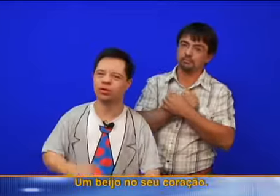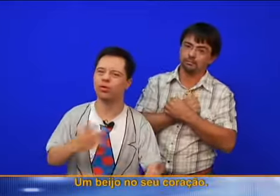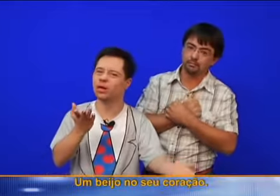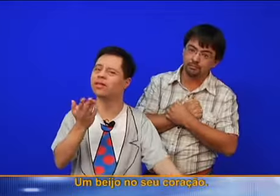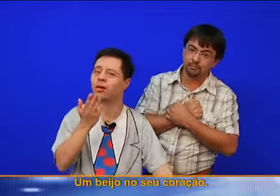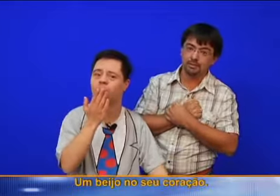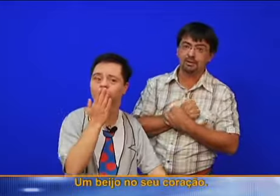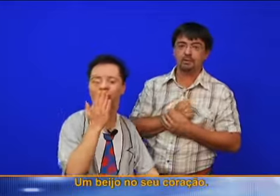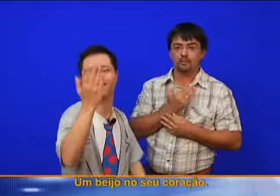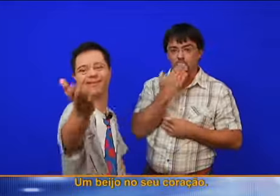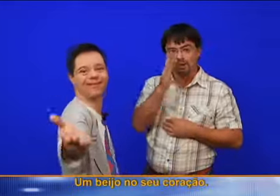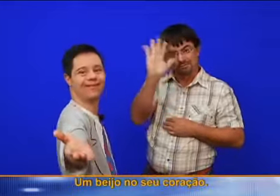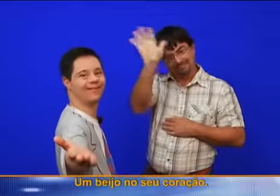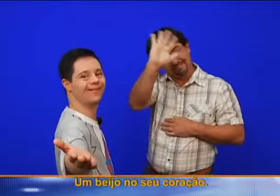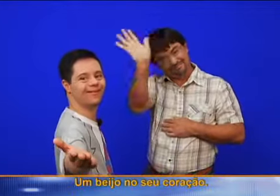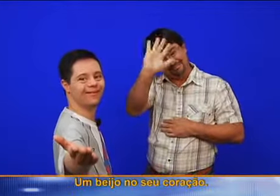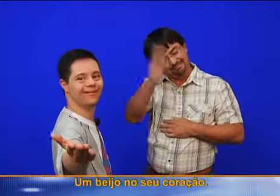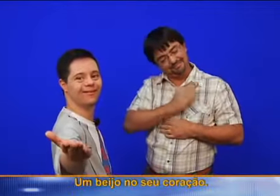no seu coração.